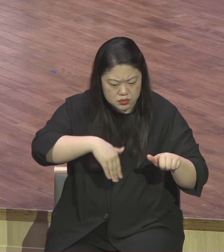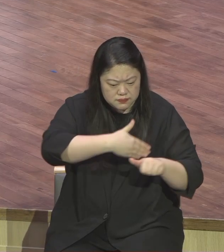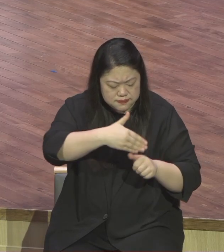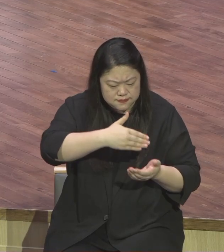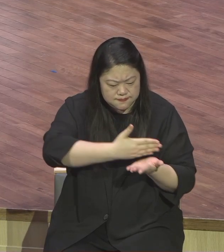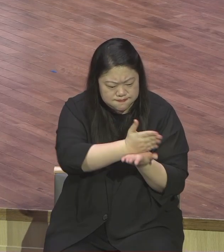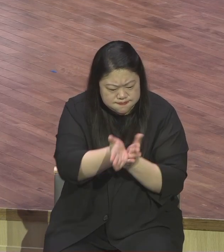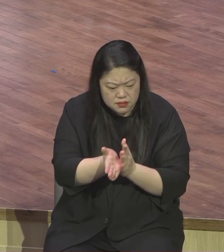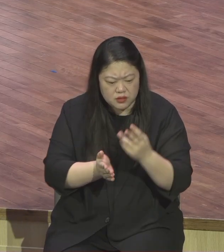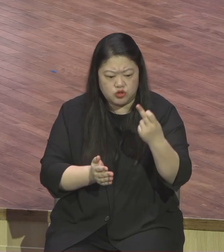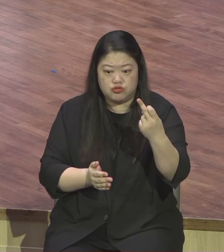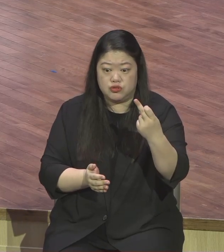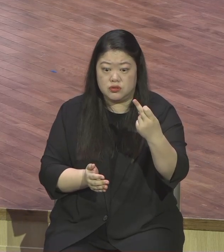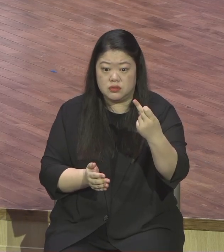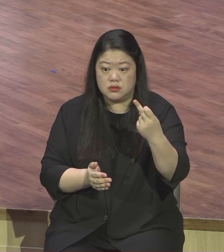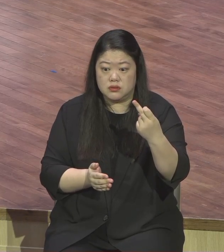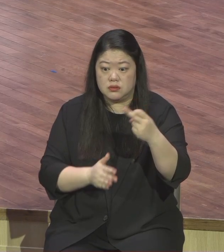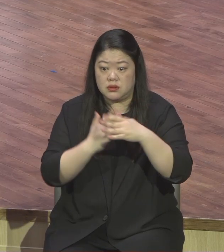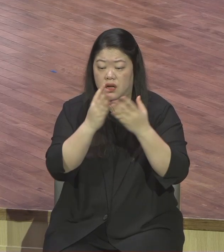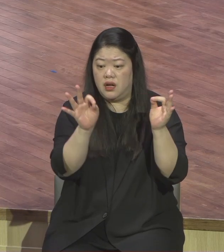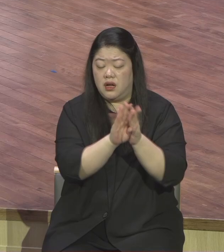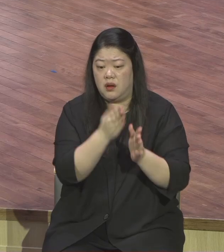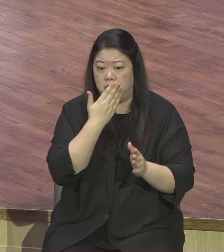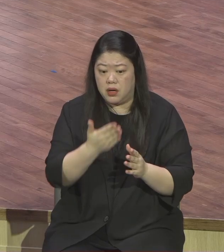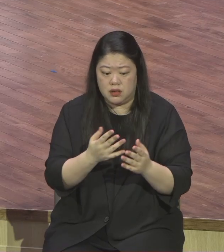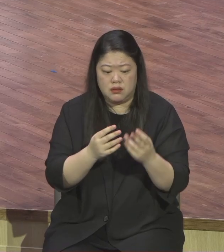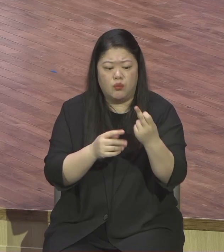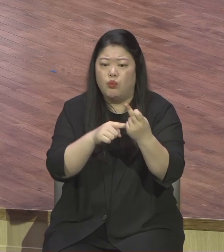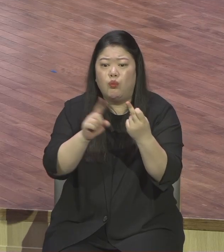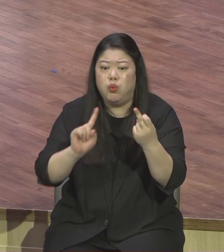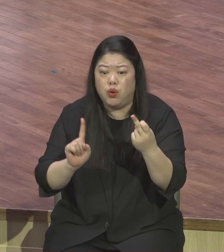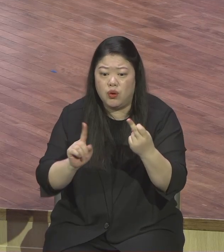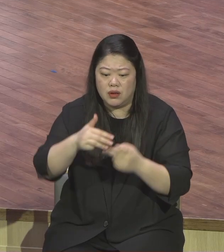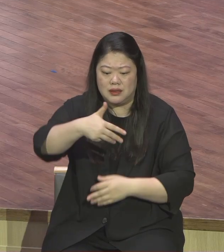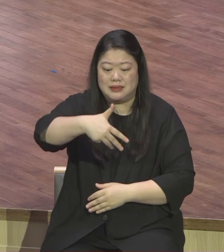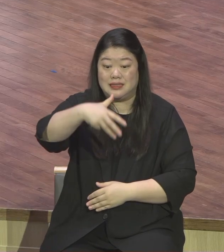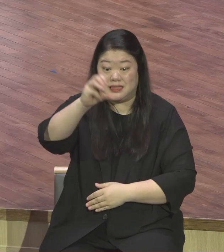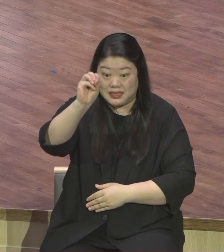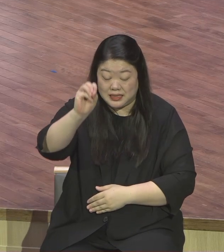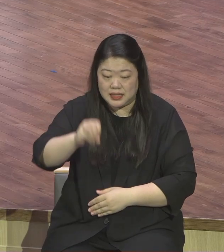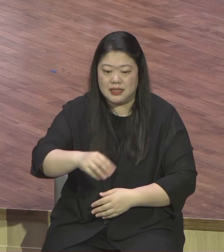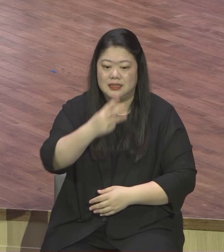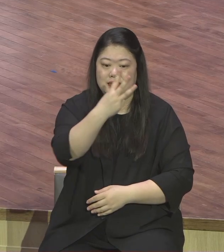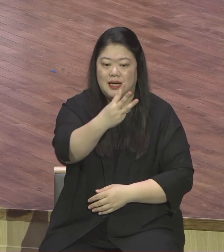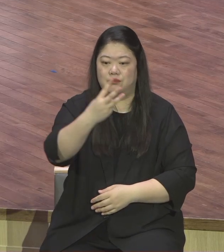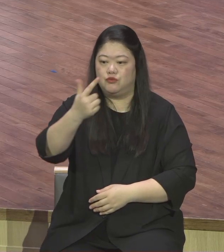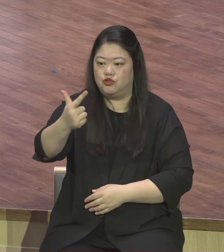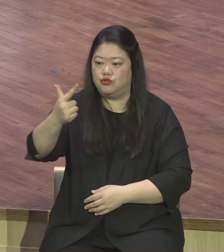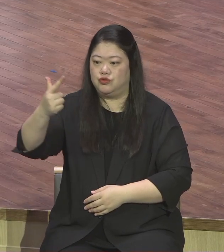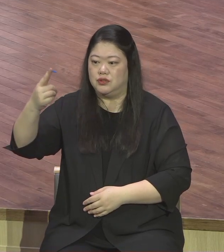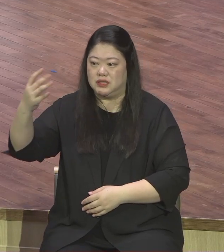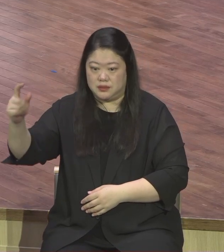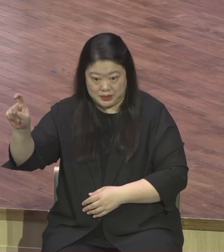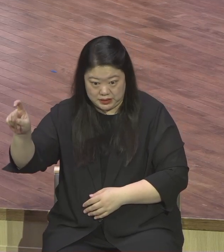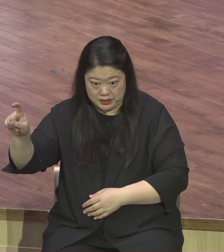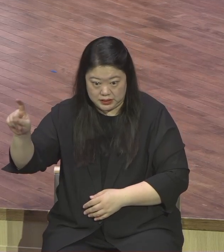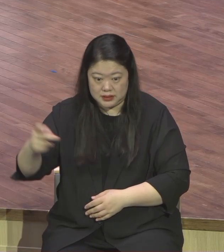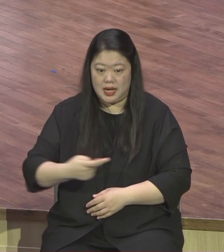열두 가지가 뭐예요 상식이 3장 6장 11장 사정리 13장 16장 19장 불신자